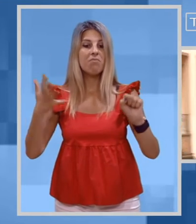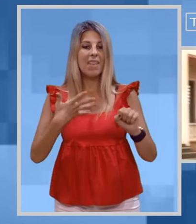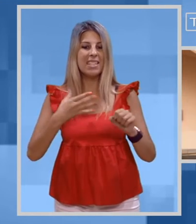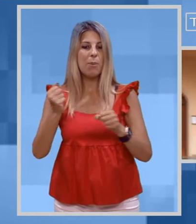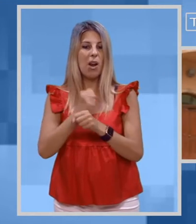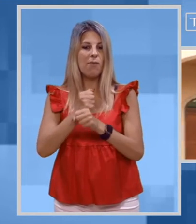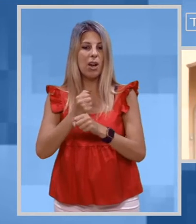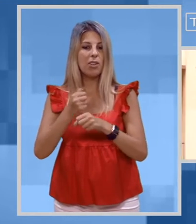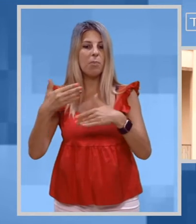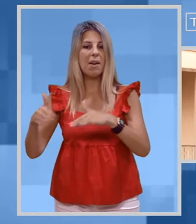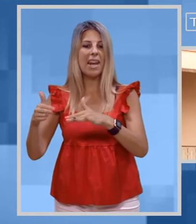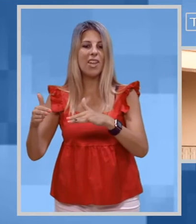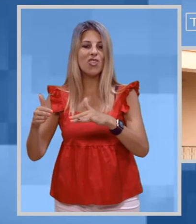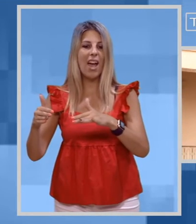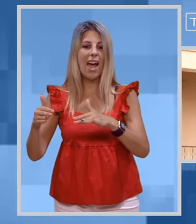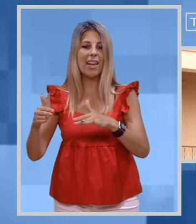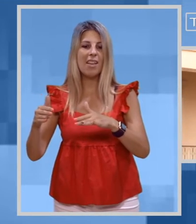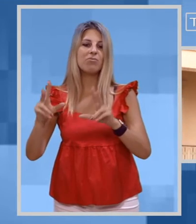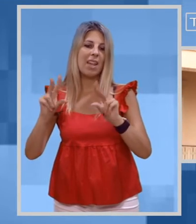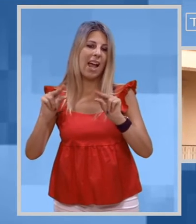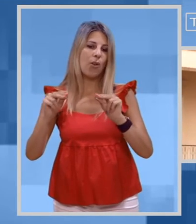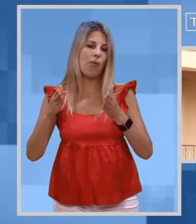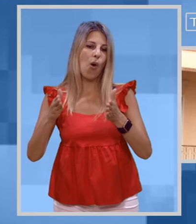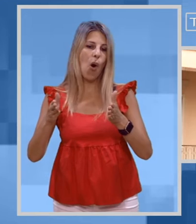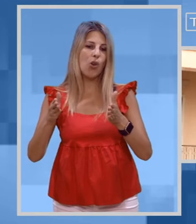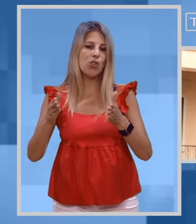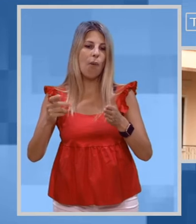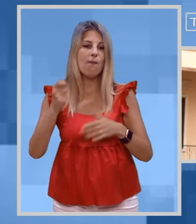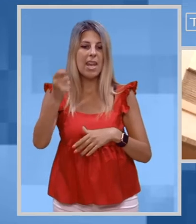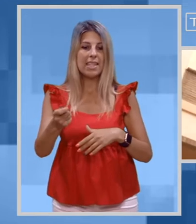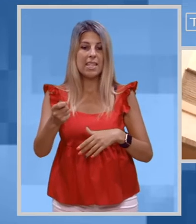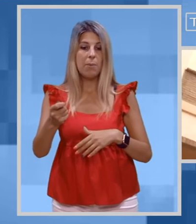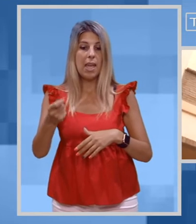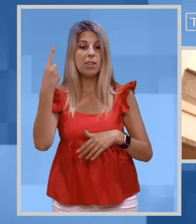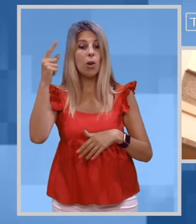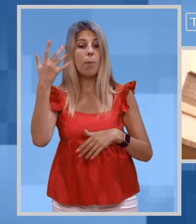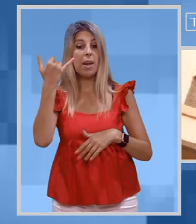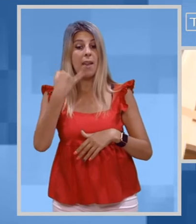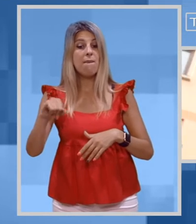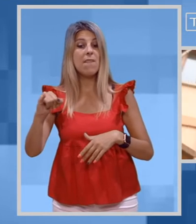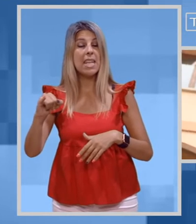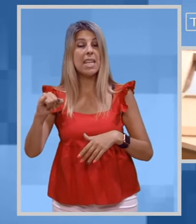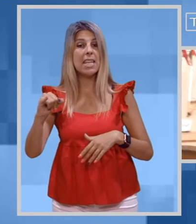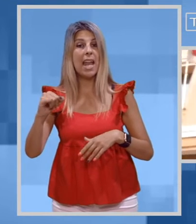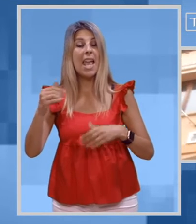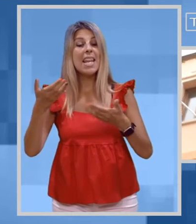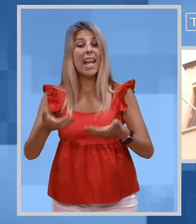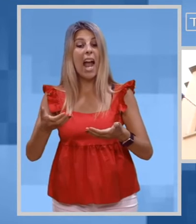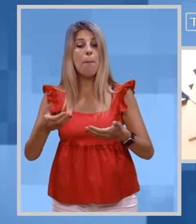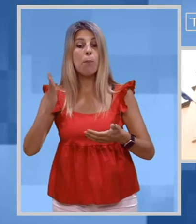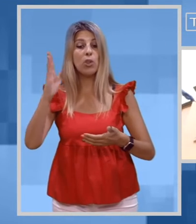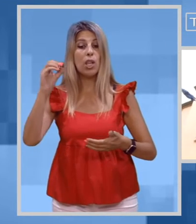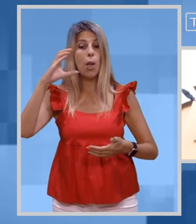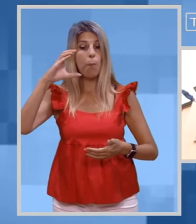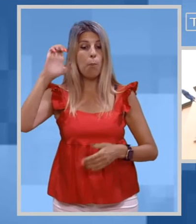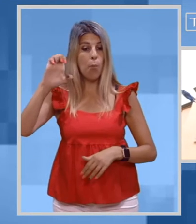Stiamo lavorando per lasciare in eredità, inoltre al nuovo corso, un finanziamento per ultimare il campo di bocce e la